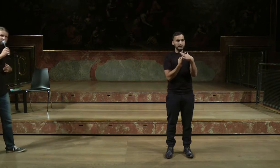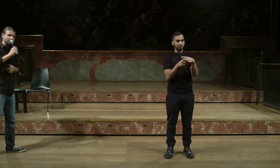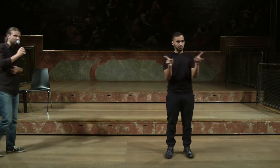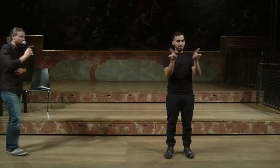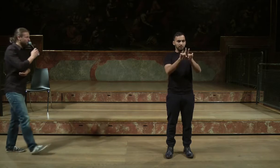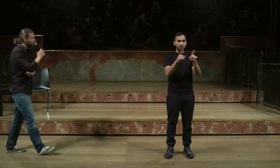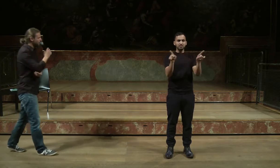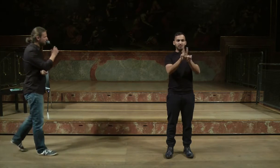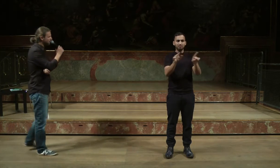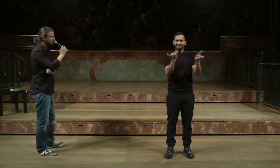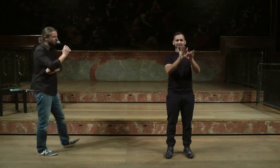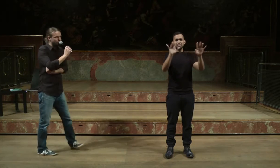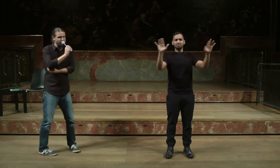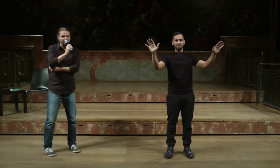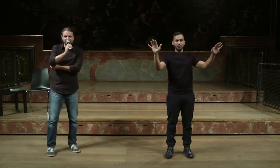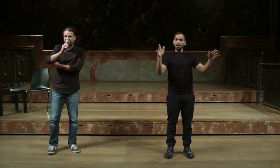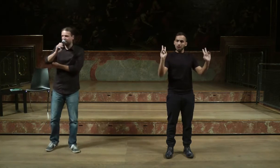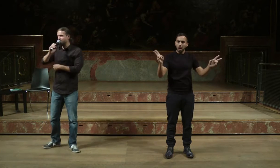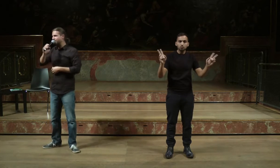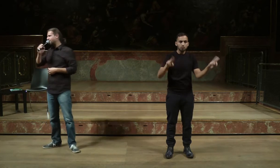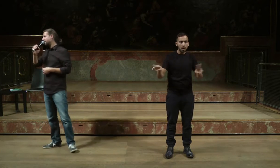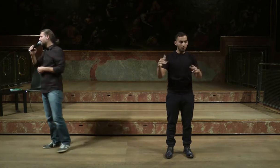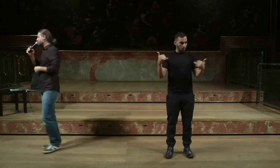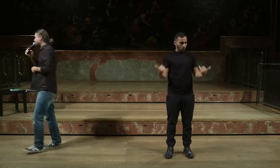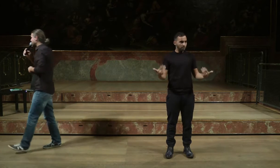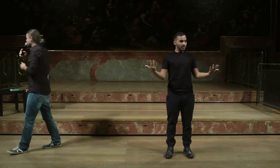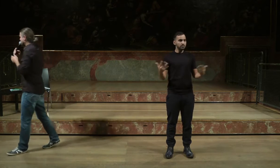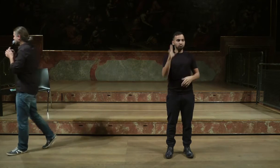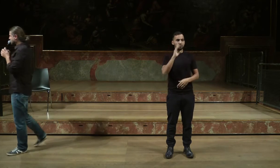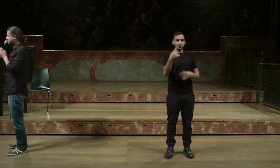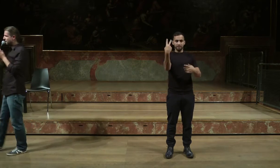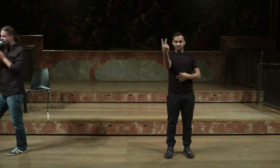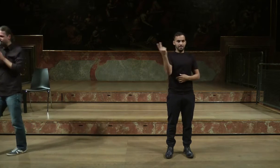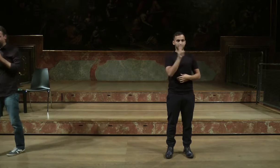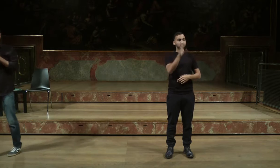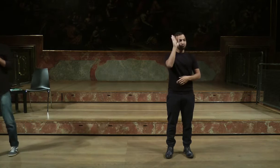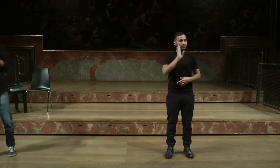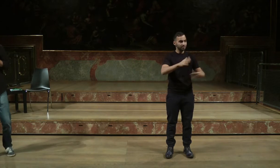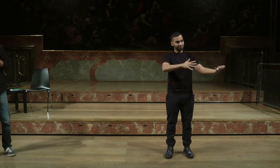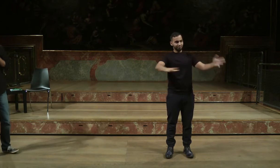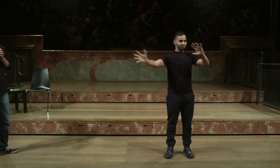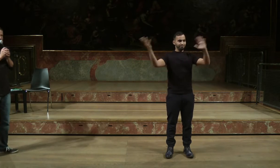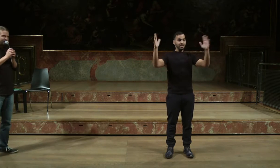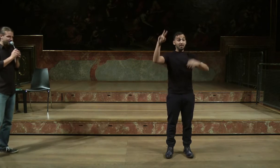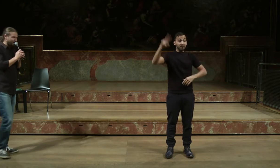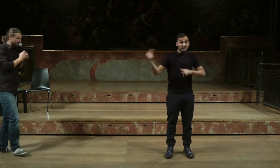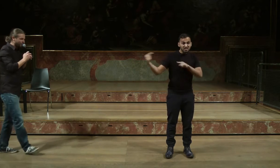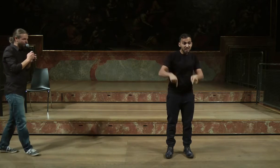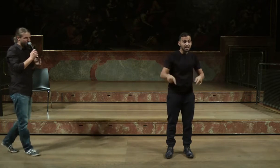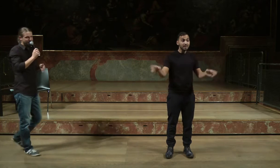dritt oder zu viert hier Texte performen. In diesem Fall bitte ich unter riesen Applaus auf die Bühne aus Wien angereist Christoph und